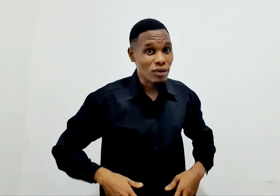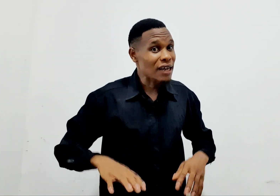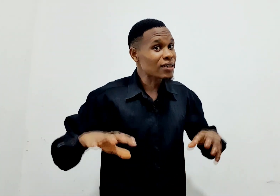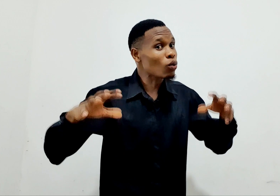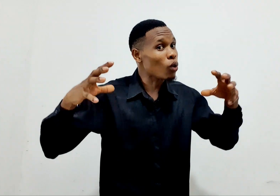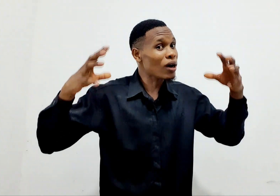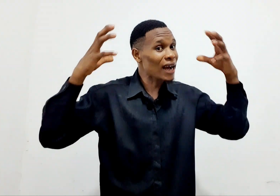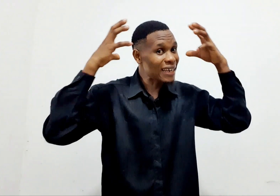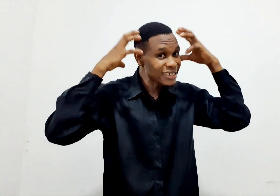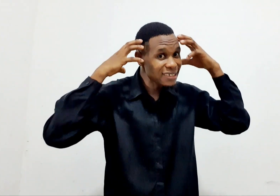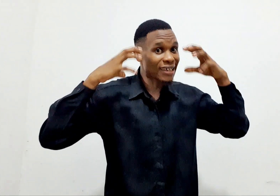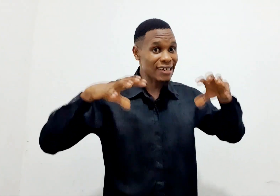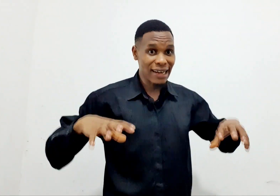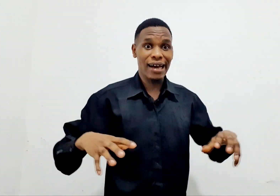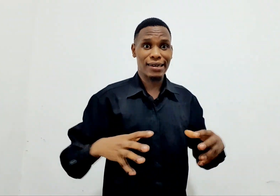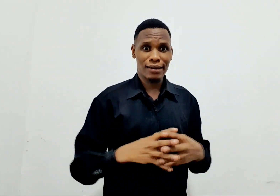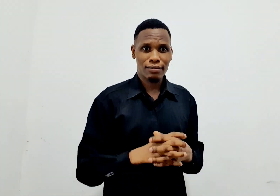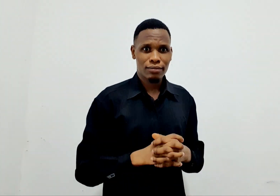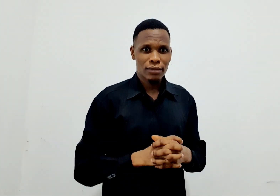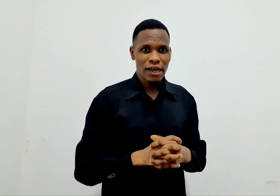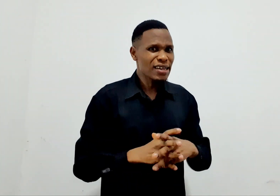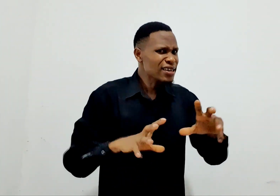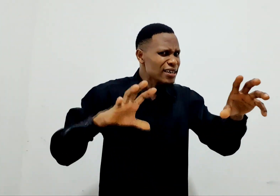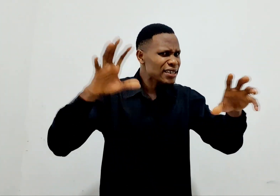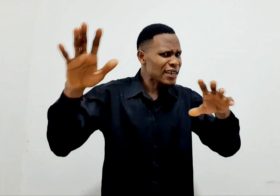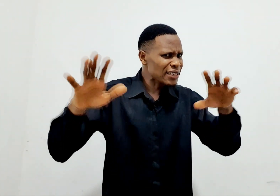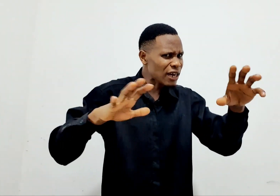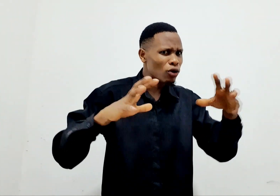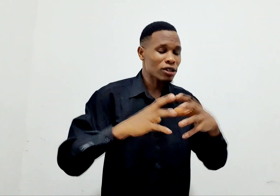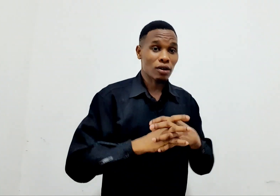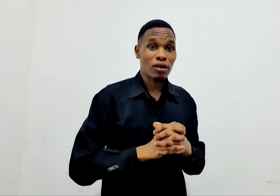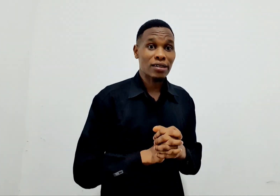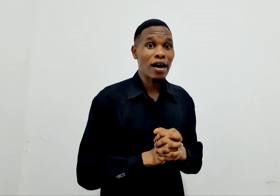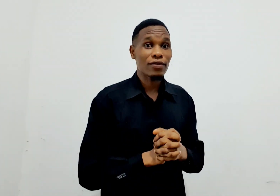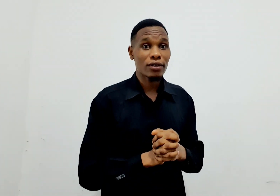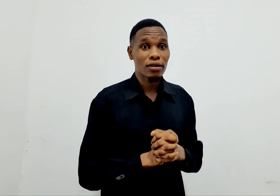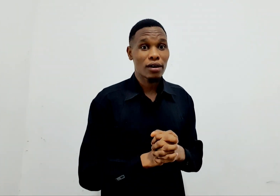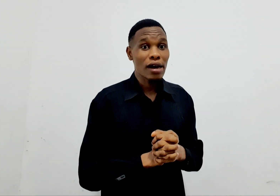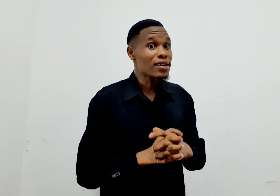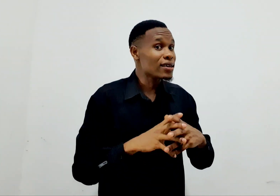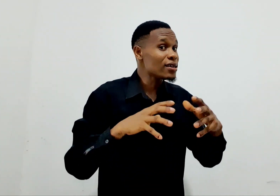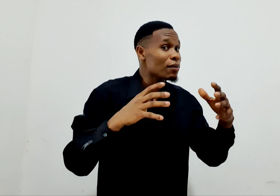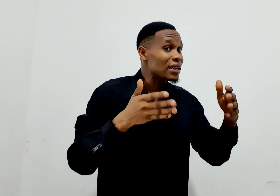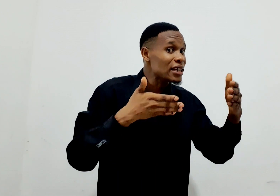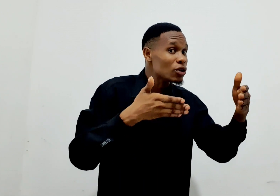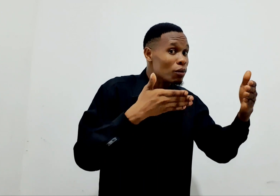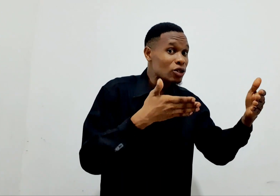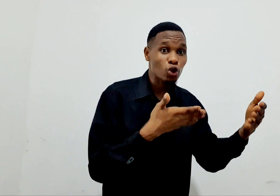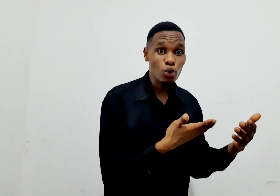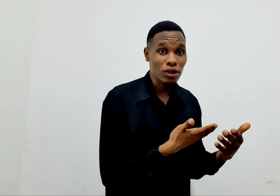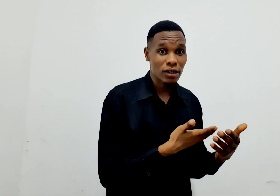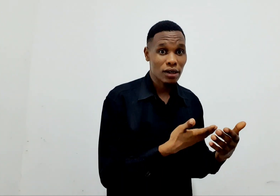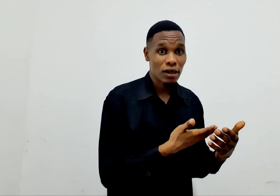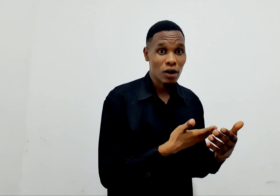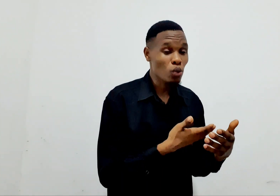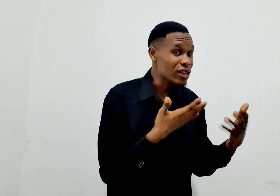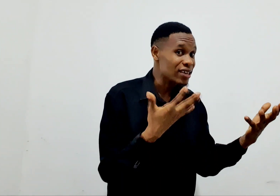utanza kuoga nje ndani. Nirini kitandachako kitakua safi. Nirini maneno mazuri, unye